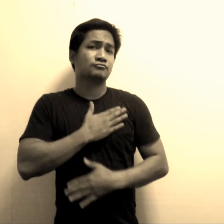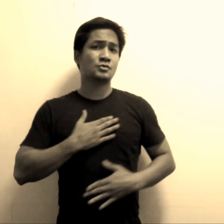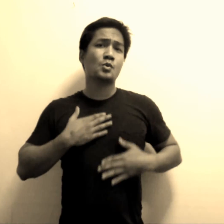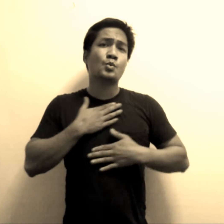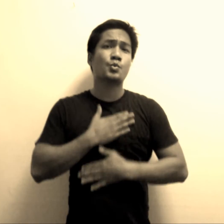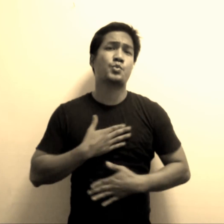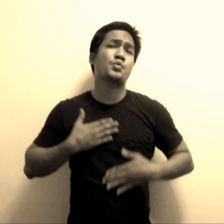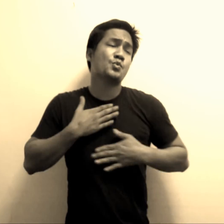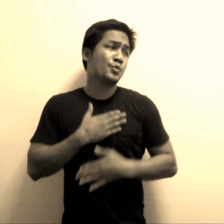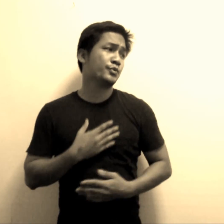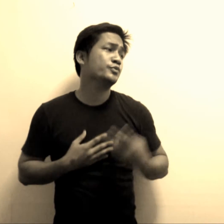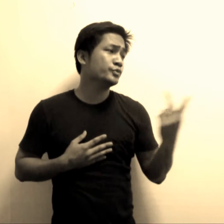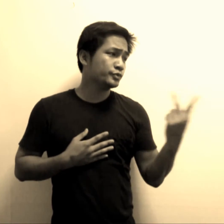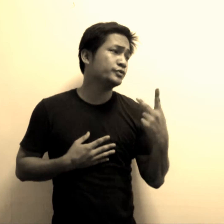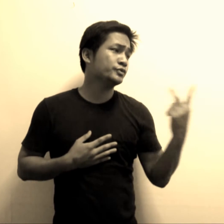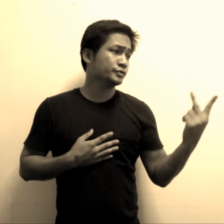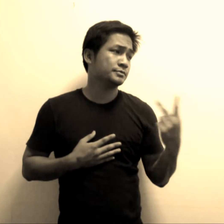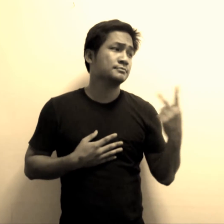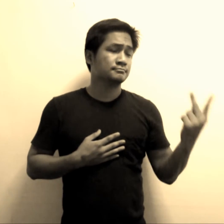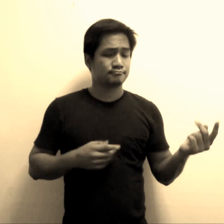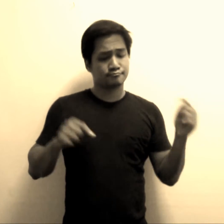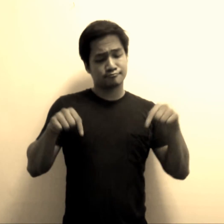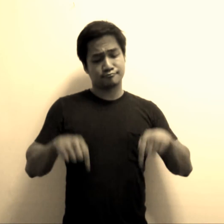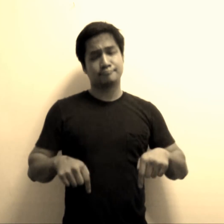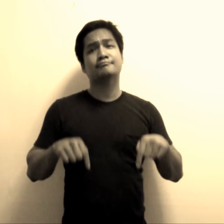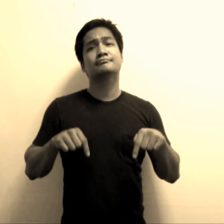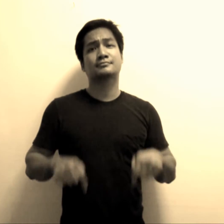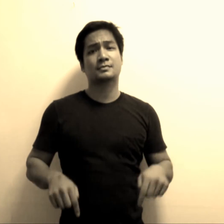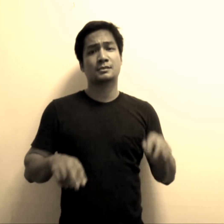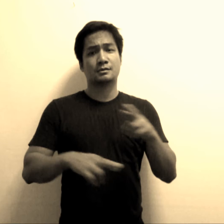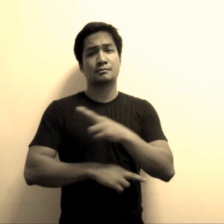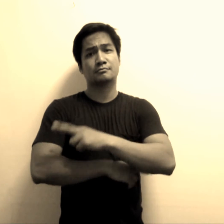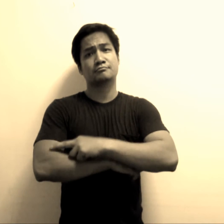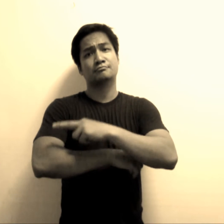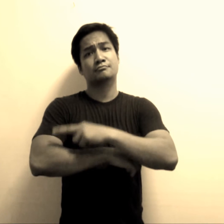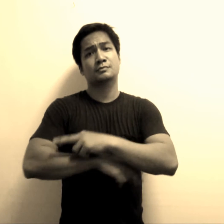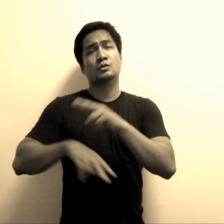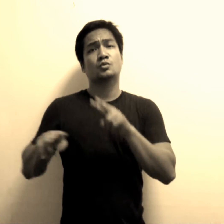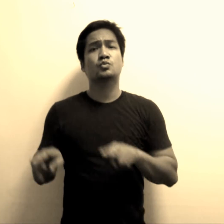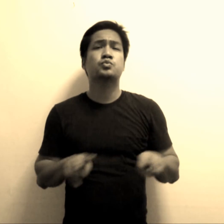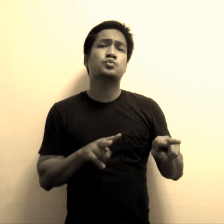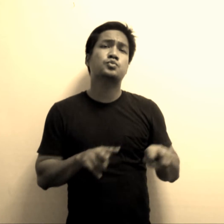ko kitang duha Dirimu pahuay